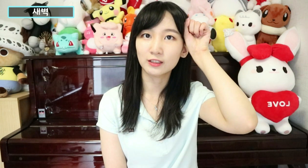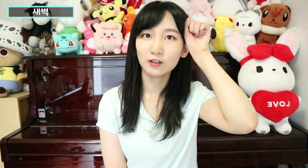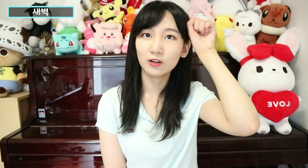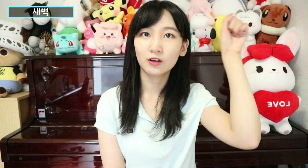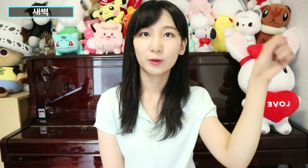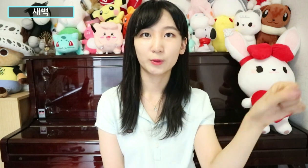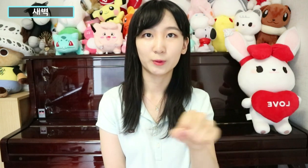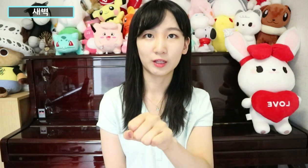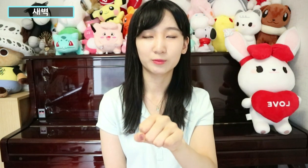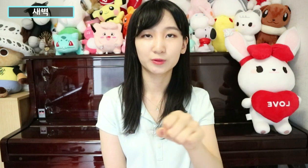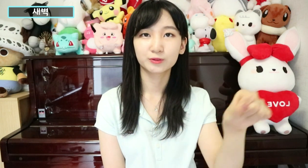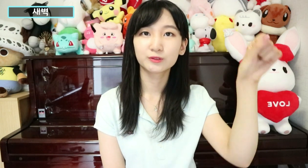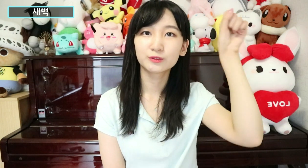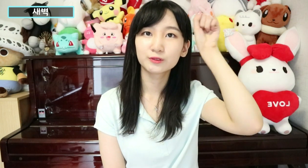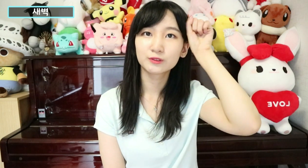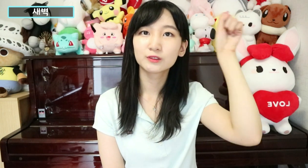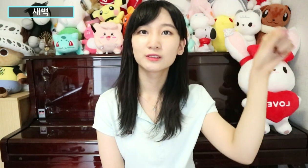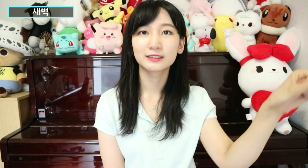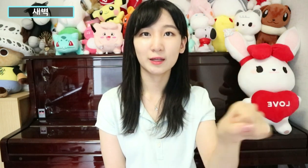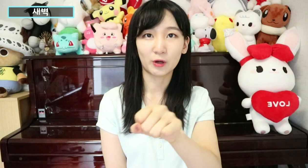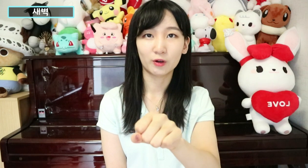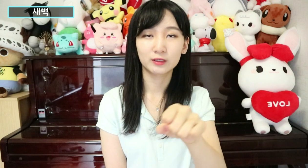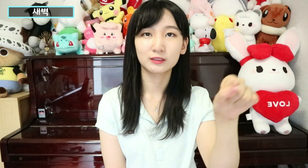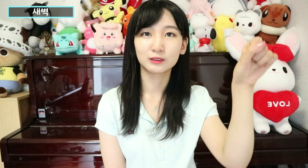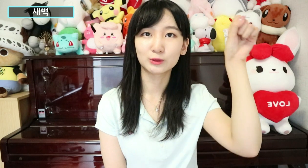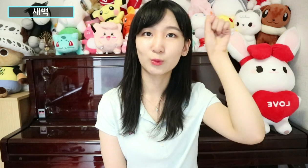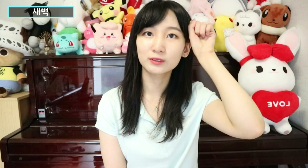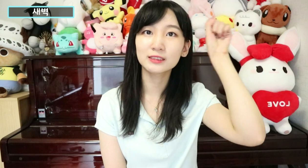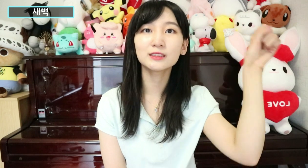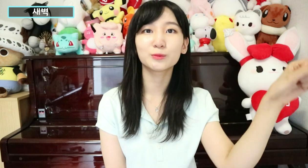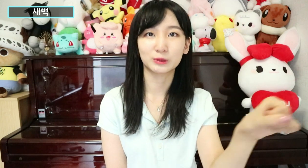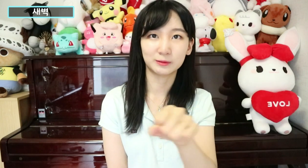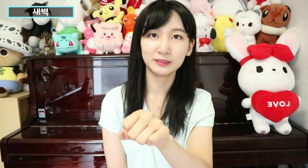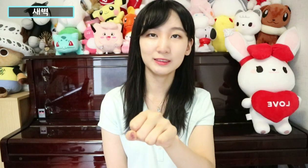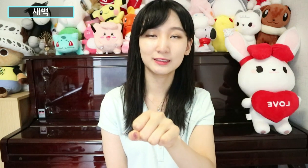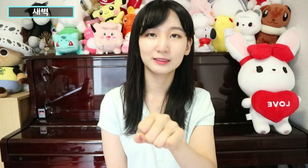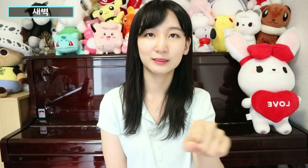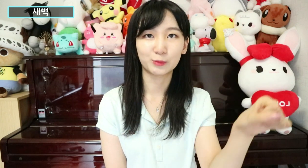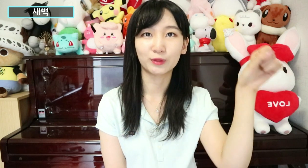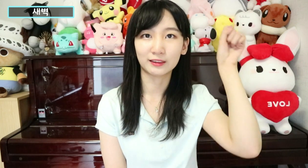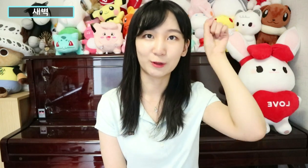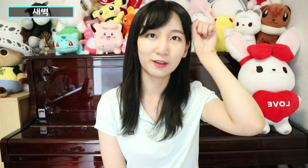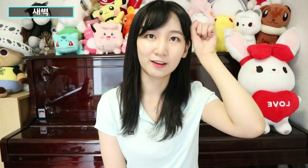해서 이렇게 앞으로. 새벽. 그 종 치는 모습을 본다 했다고 해요.